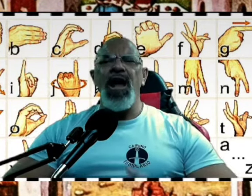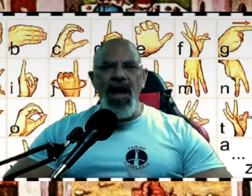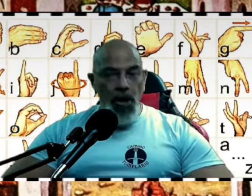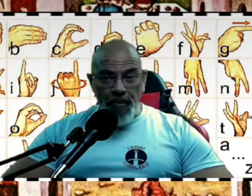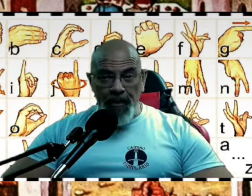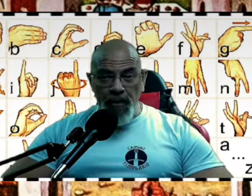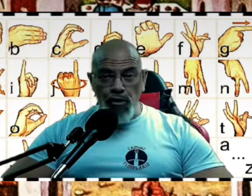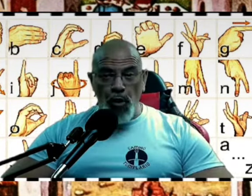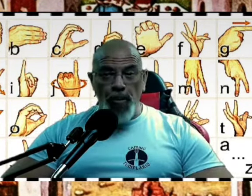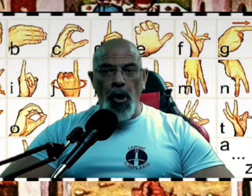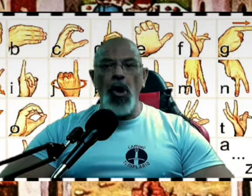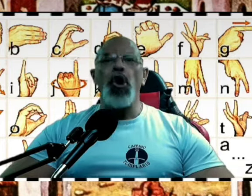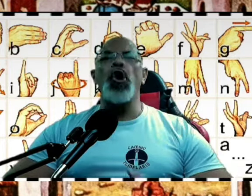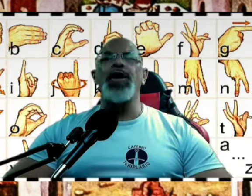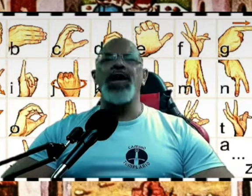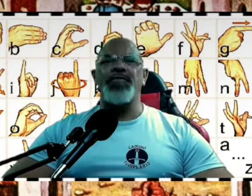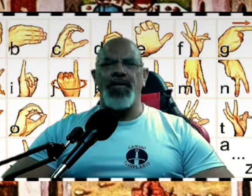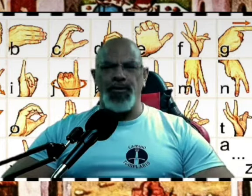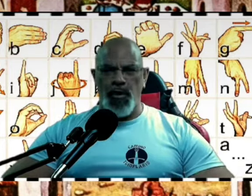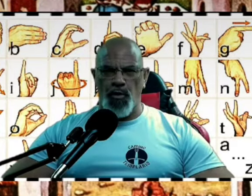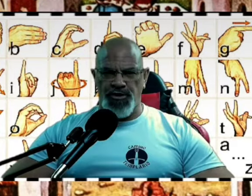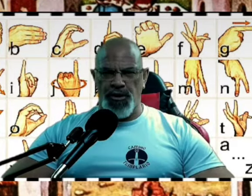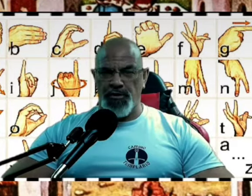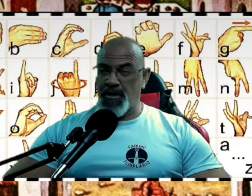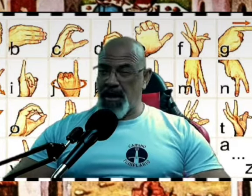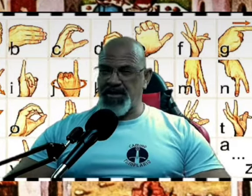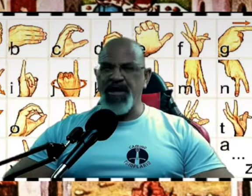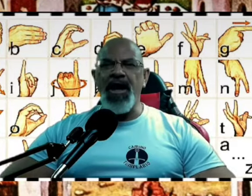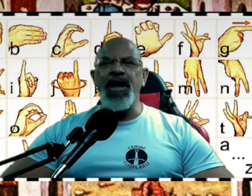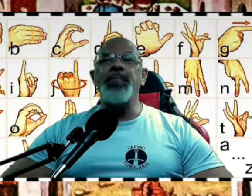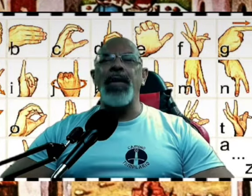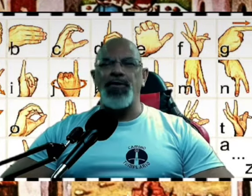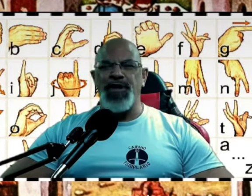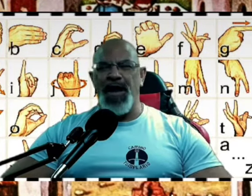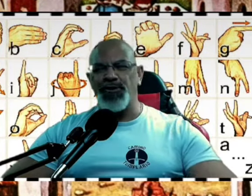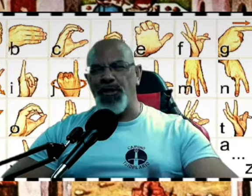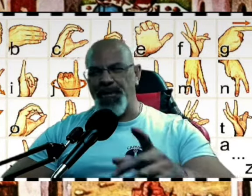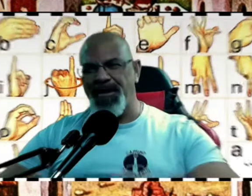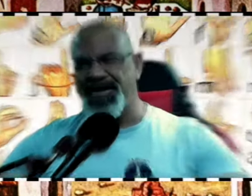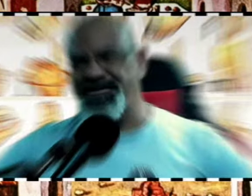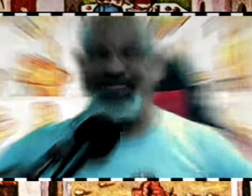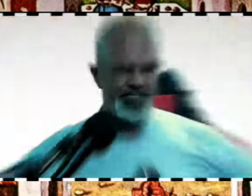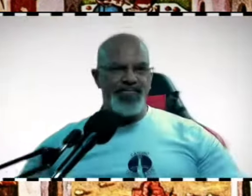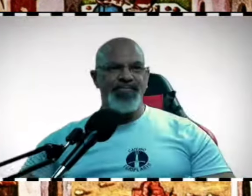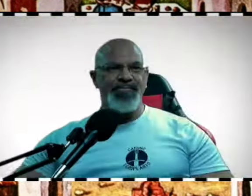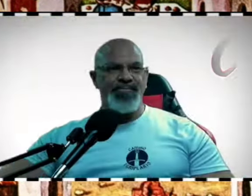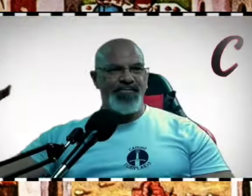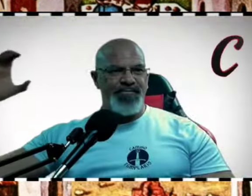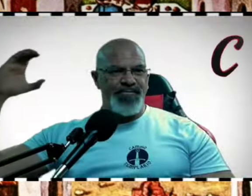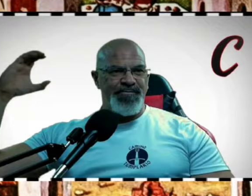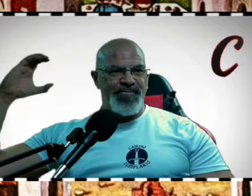reproducir el nombre de nuestro grupo con el alfabeto en cuestión. Así que, vamos allá, no te lo pierdas.